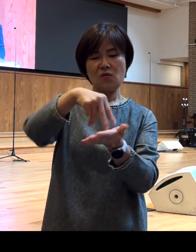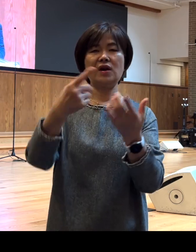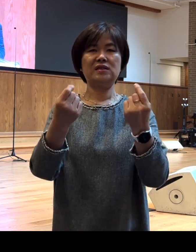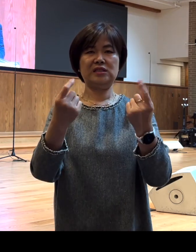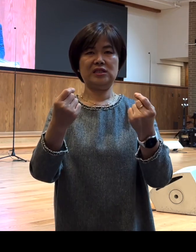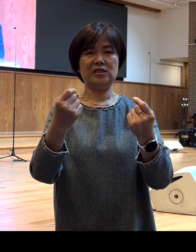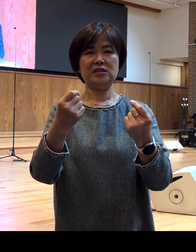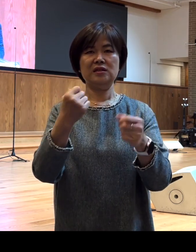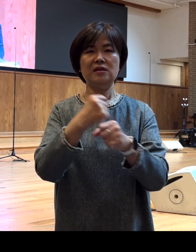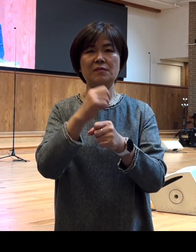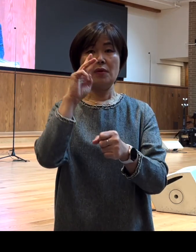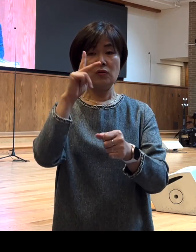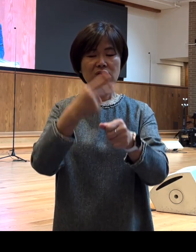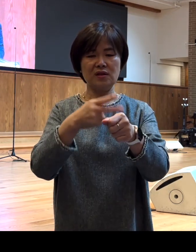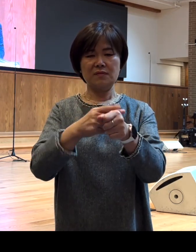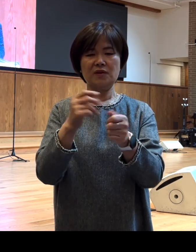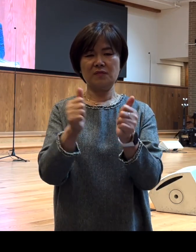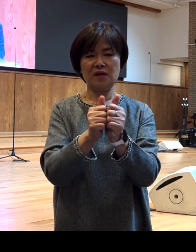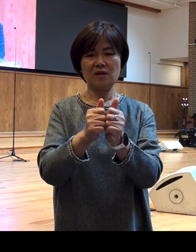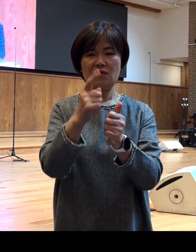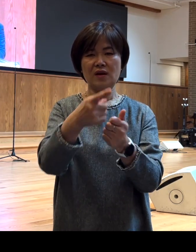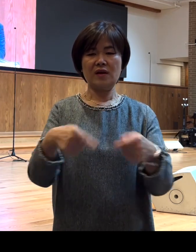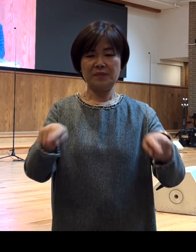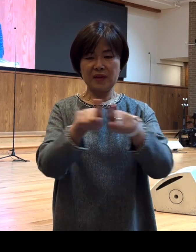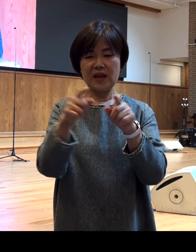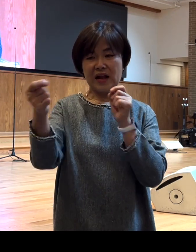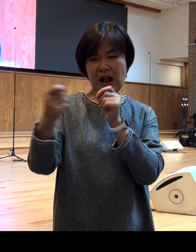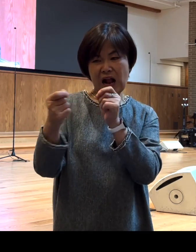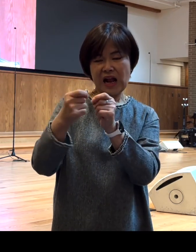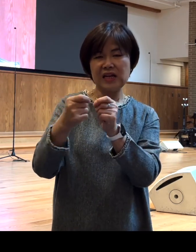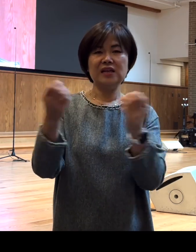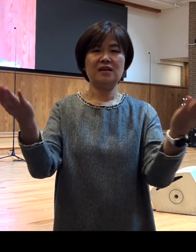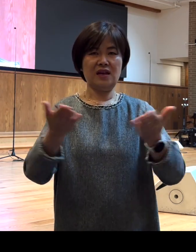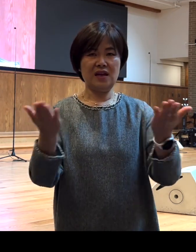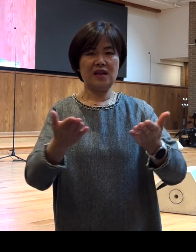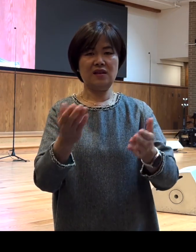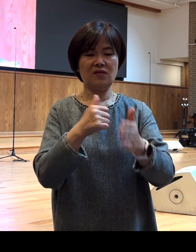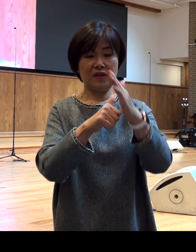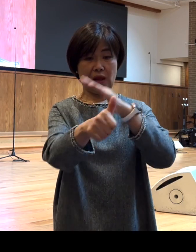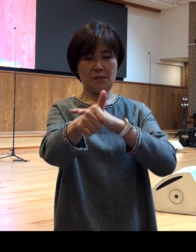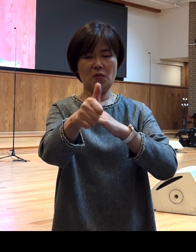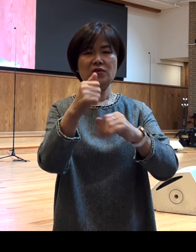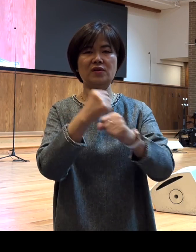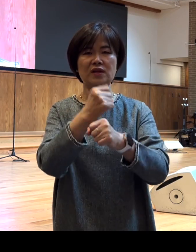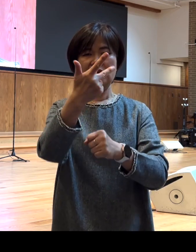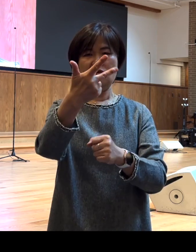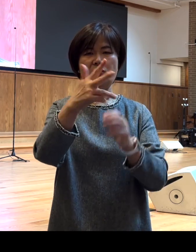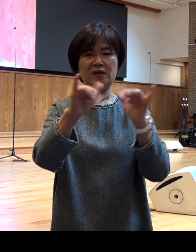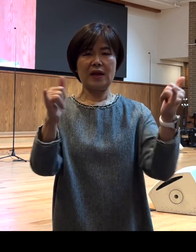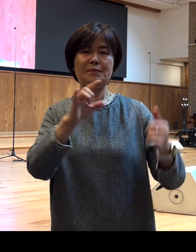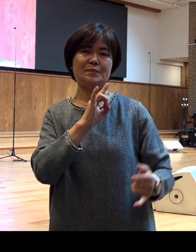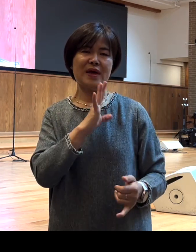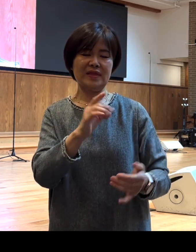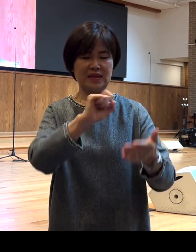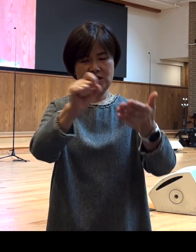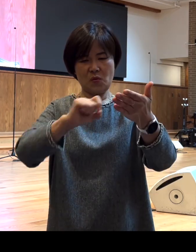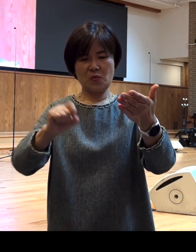바울의 곁에서 그와 함께 가까이 동역했던 대표적인 일곱 명의 인물들을 기록한 것 같습니다